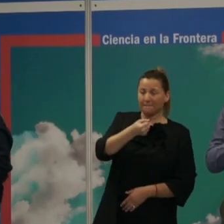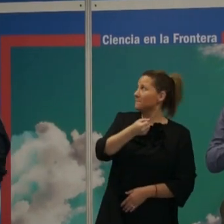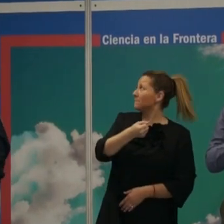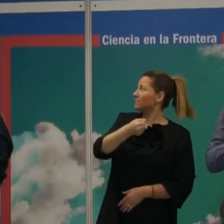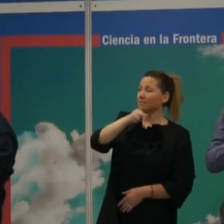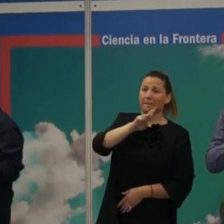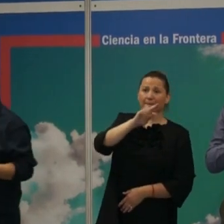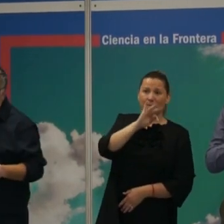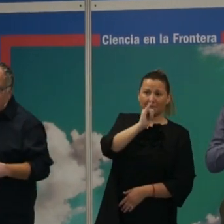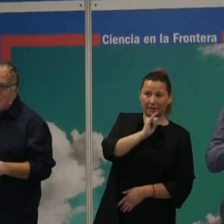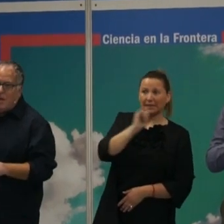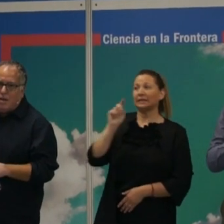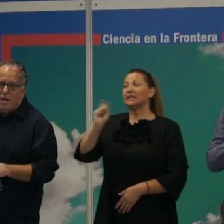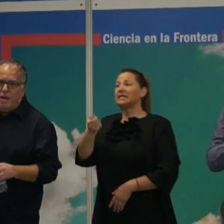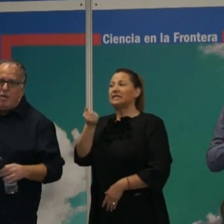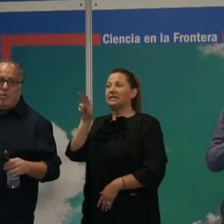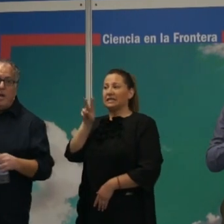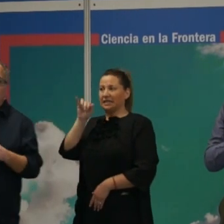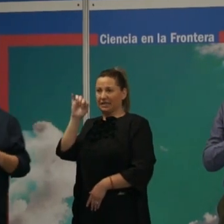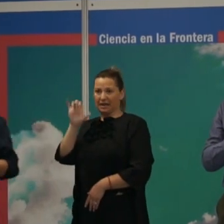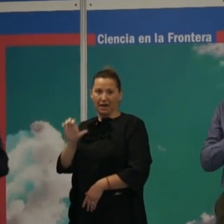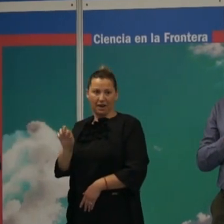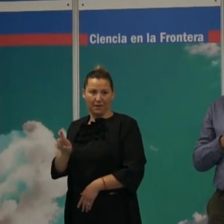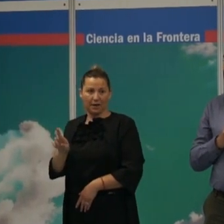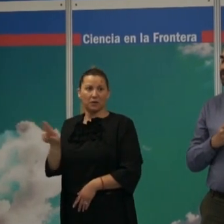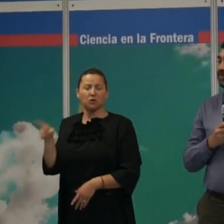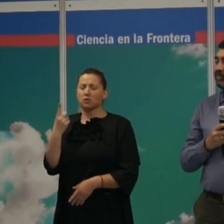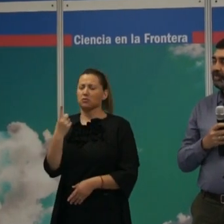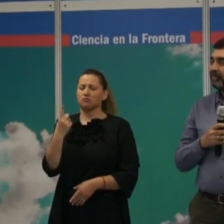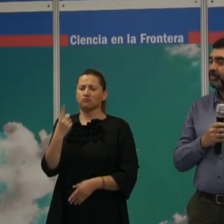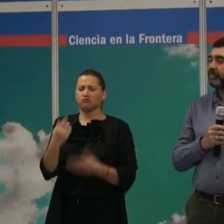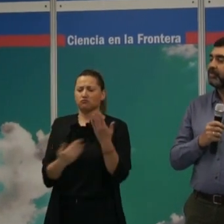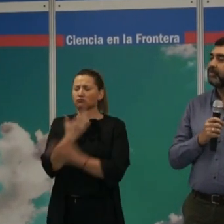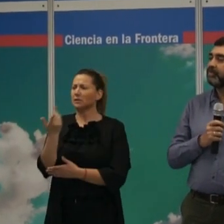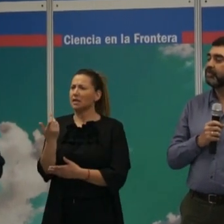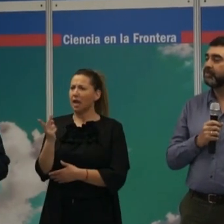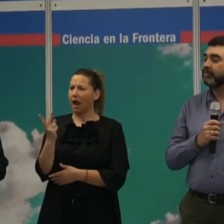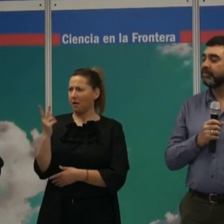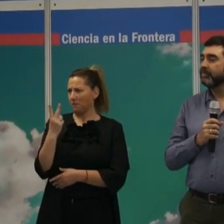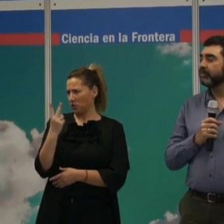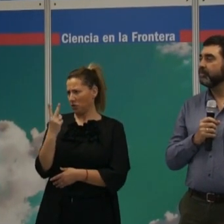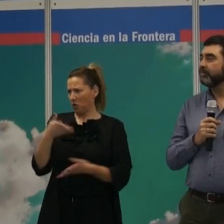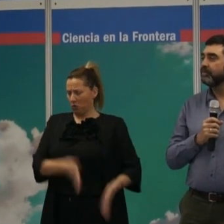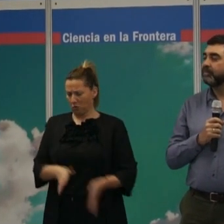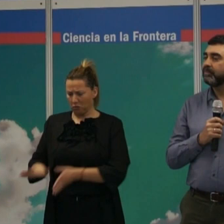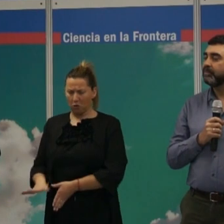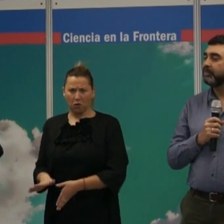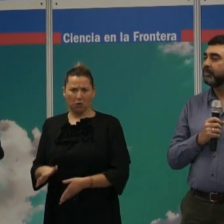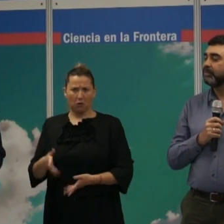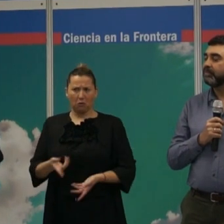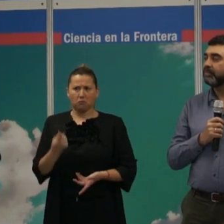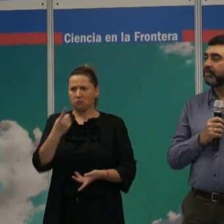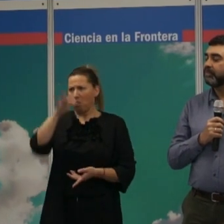Él es Martí y ese es Xavier. Y un día le contábamos la historia de nuestros abuelos. Un